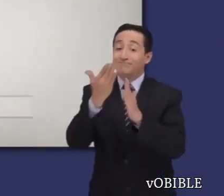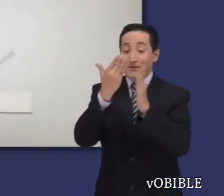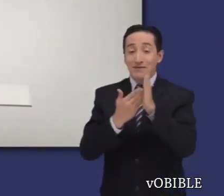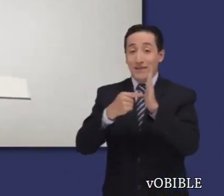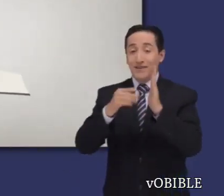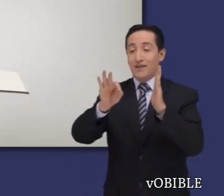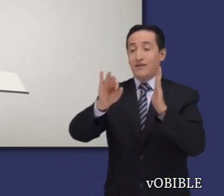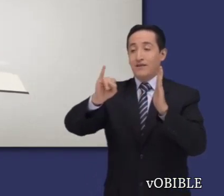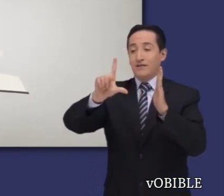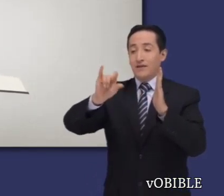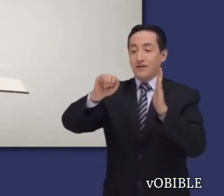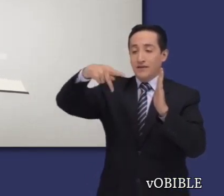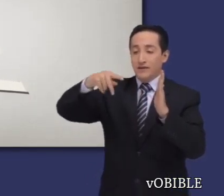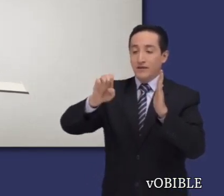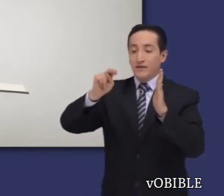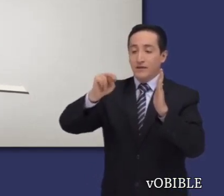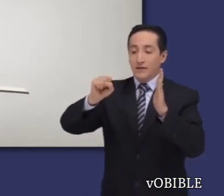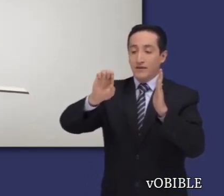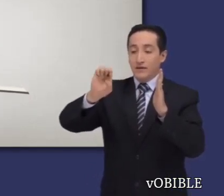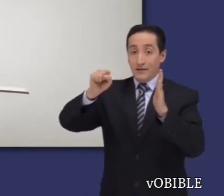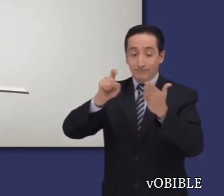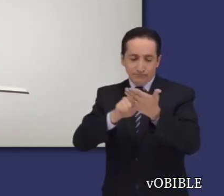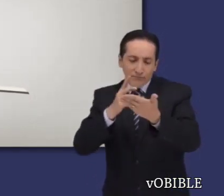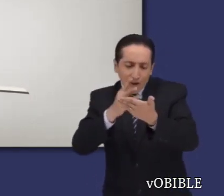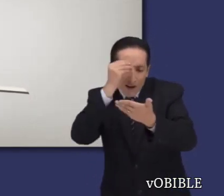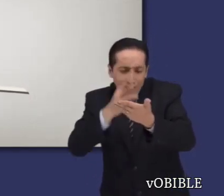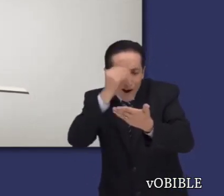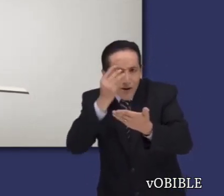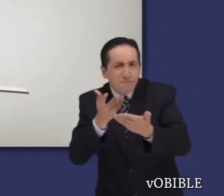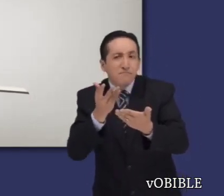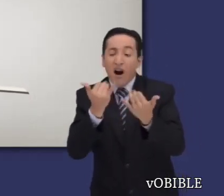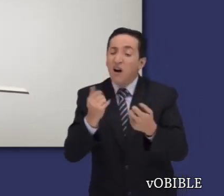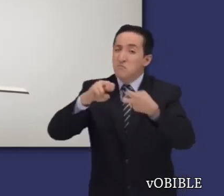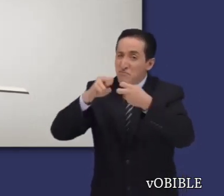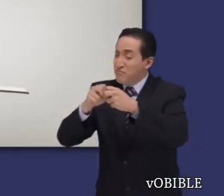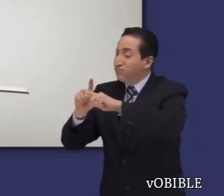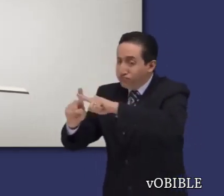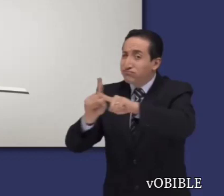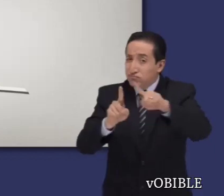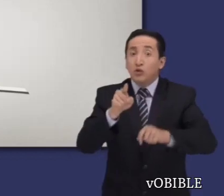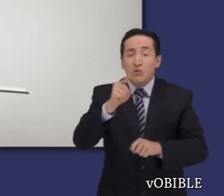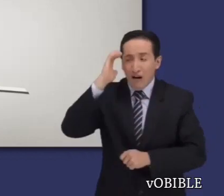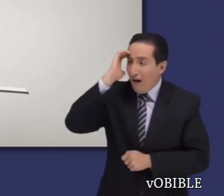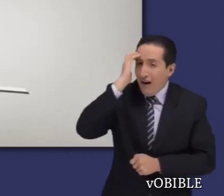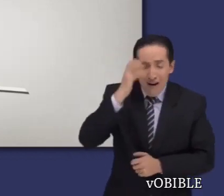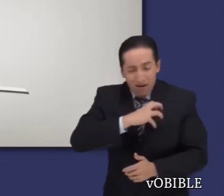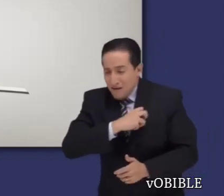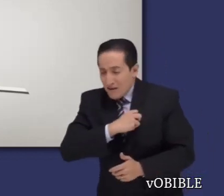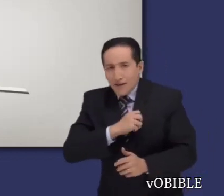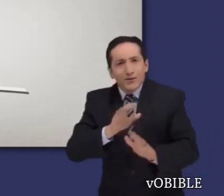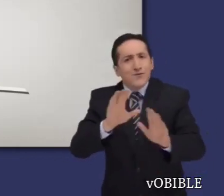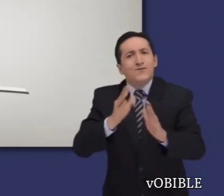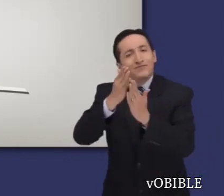Cuando lea la carta a los filipenses, fíjese en que si somos fieles ante las pruebas, podremos animar a los demás a hacer lo